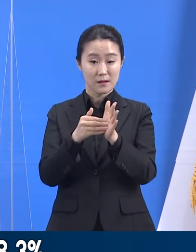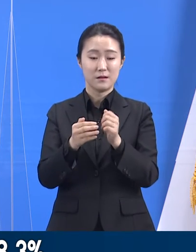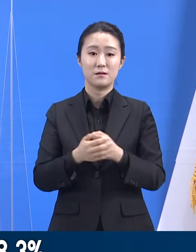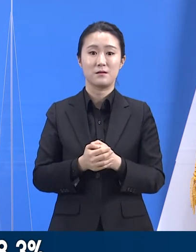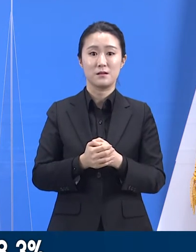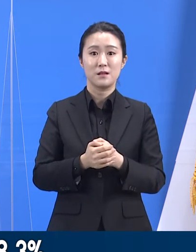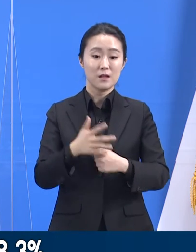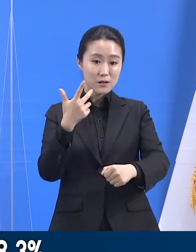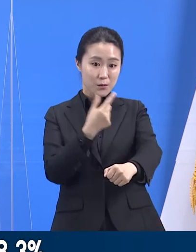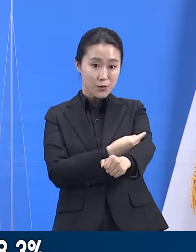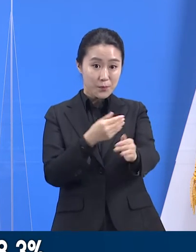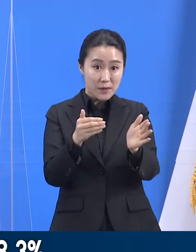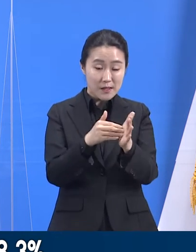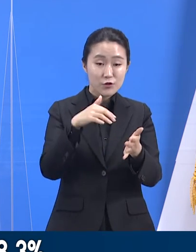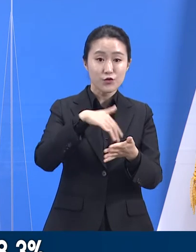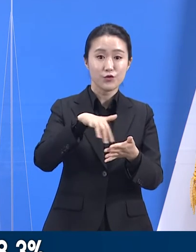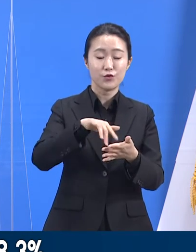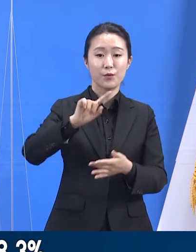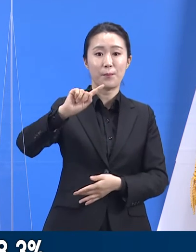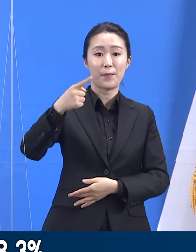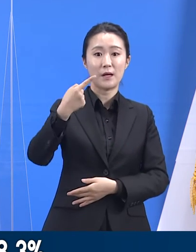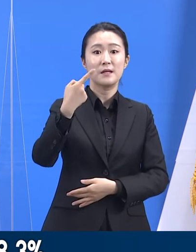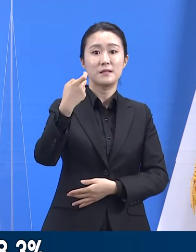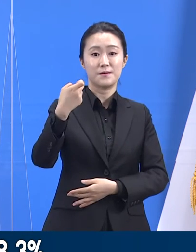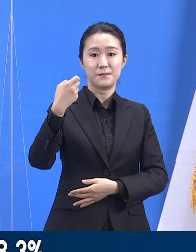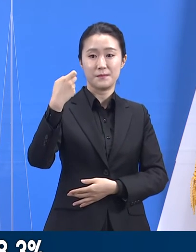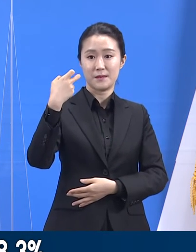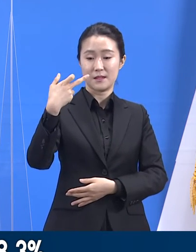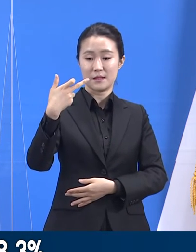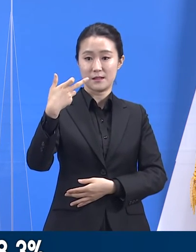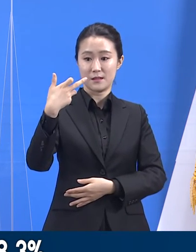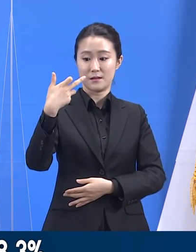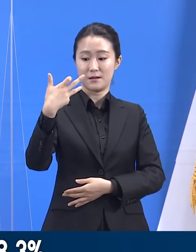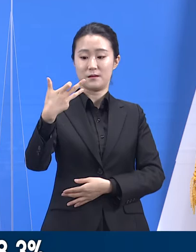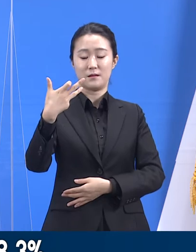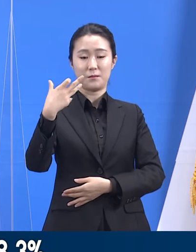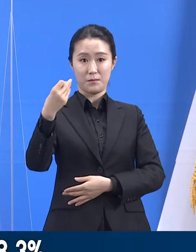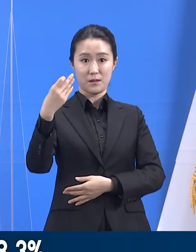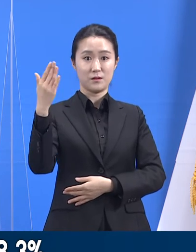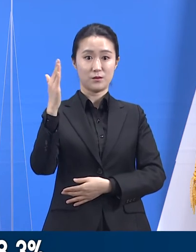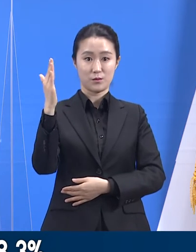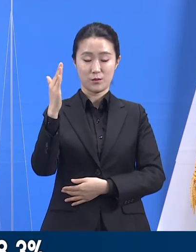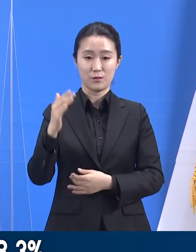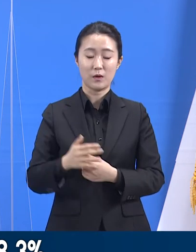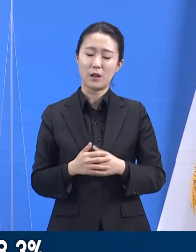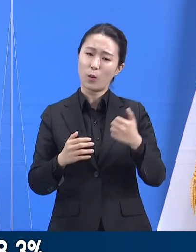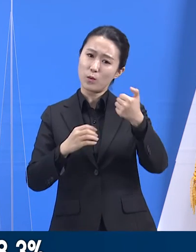받았습니다. 동의자 대비 접종률은 현재 58.3%입니다.